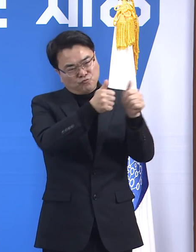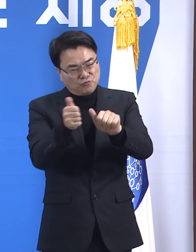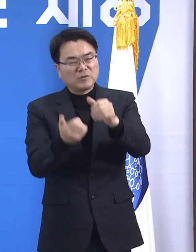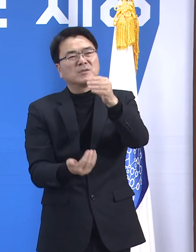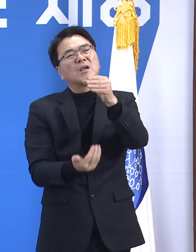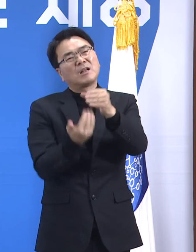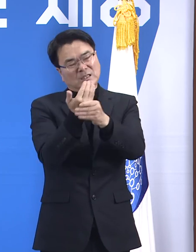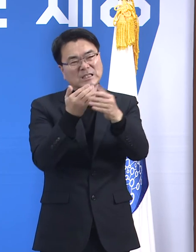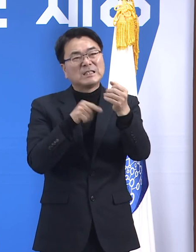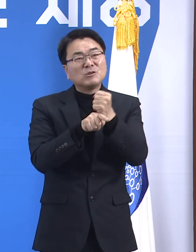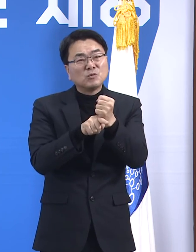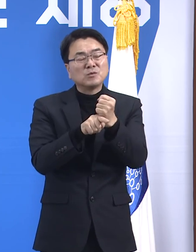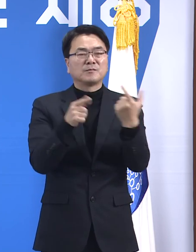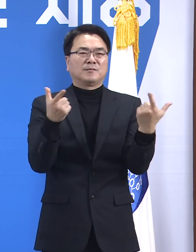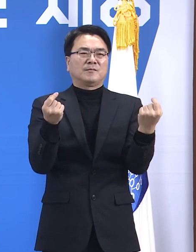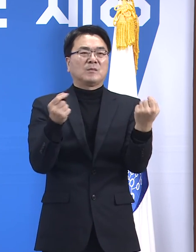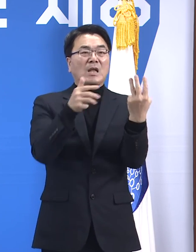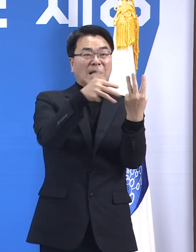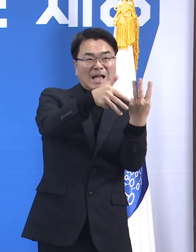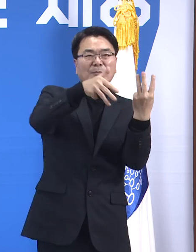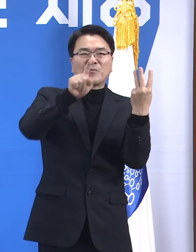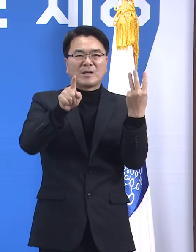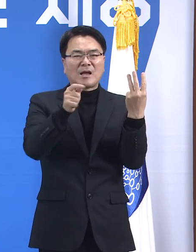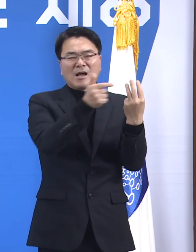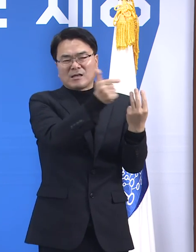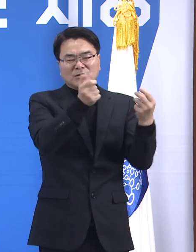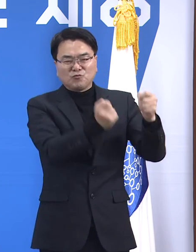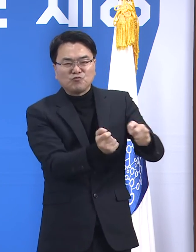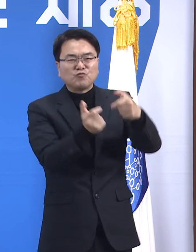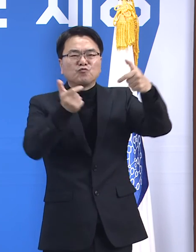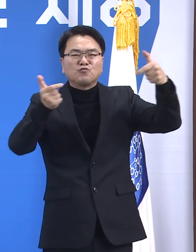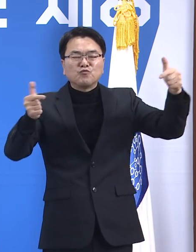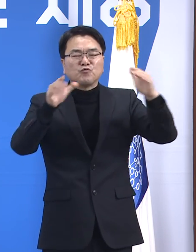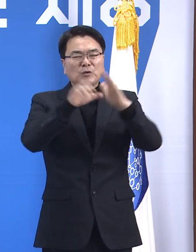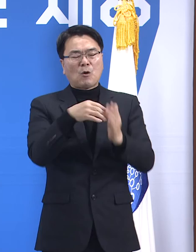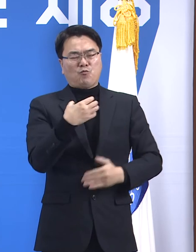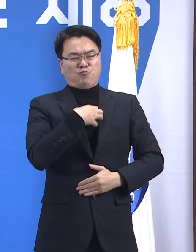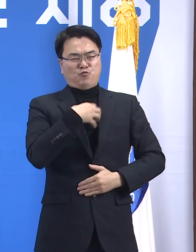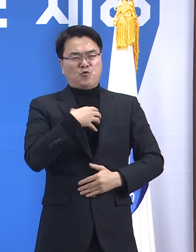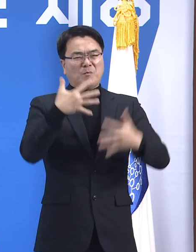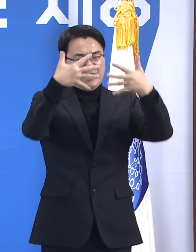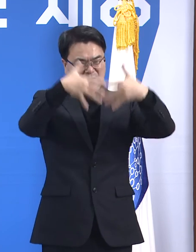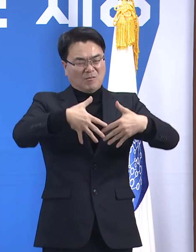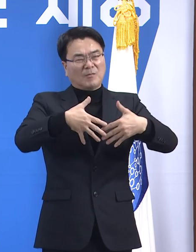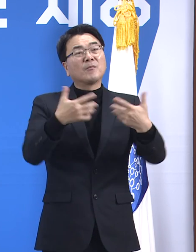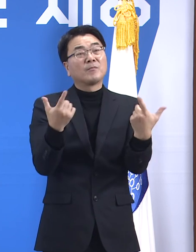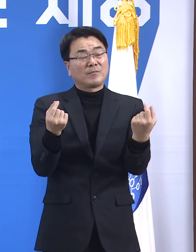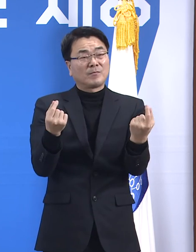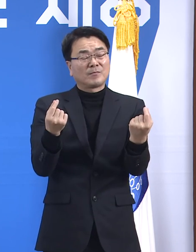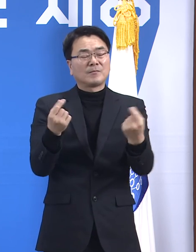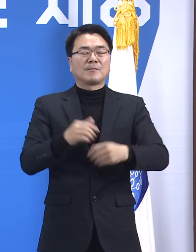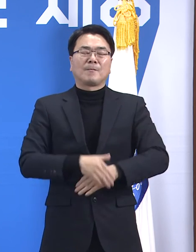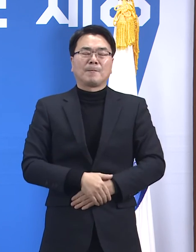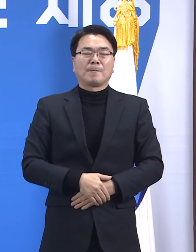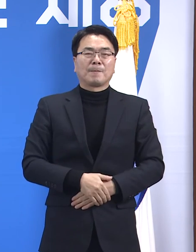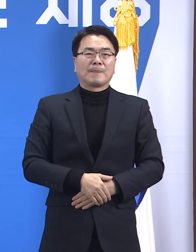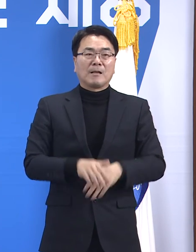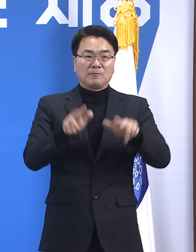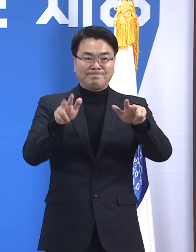이 모든 것들이 3차 유행의 위험 요소들이었습니다. 그리고 지금